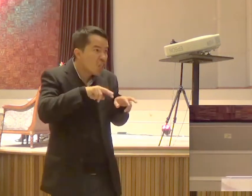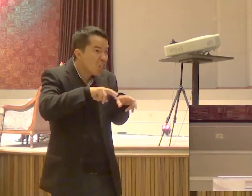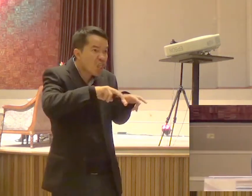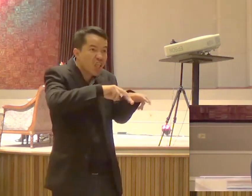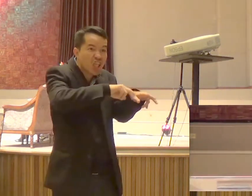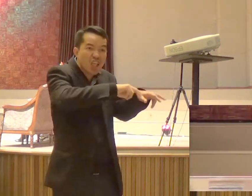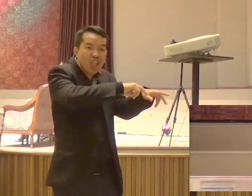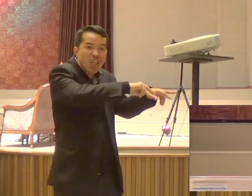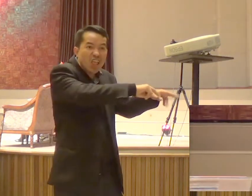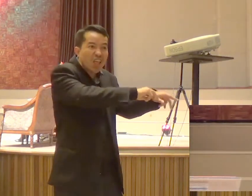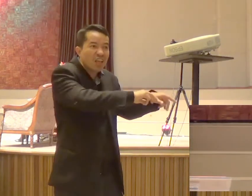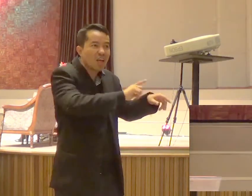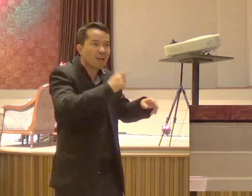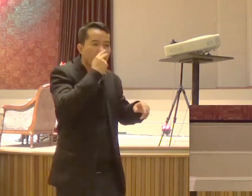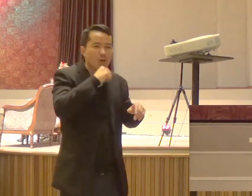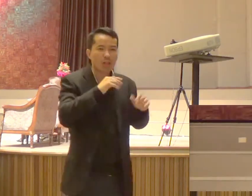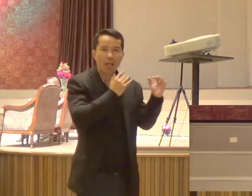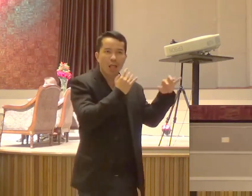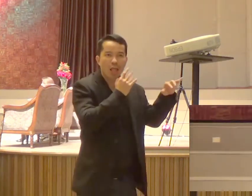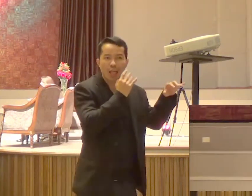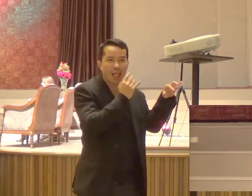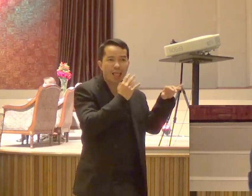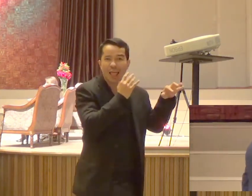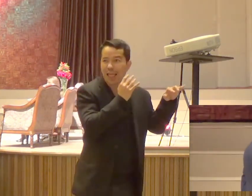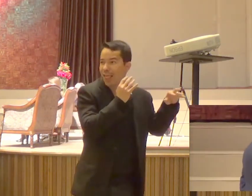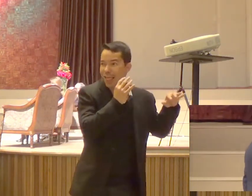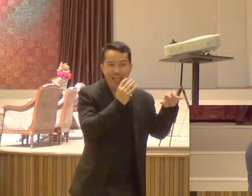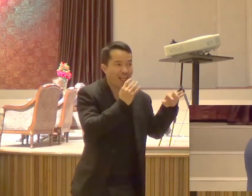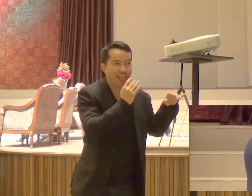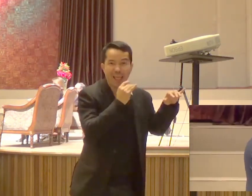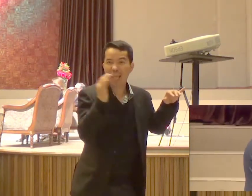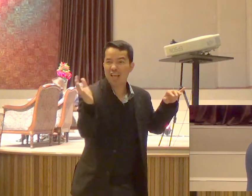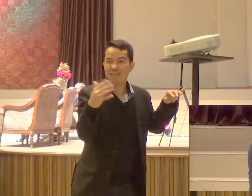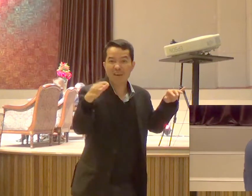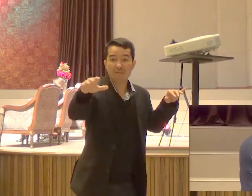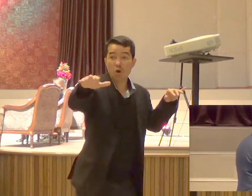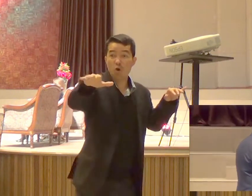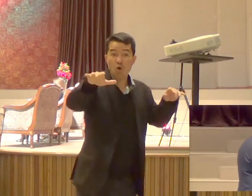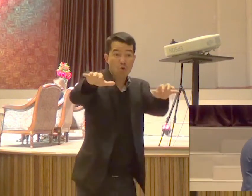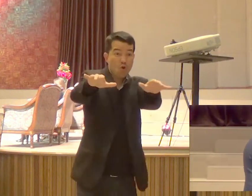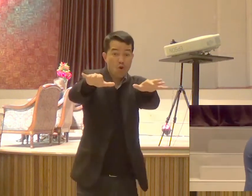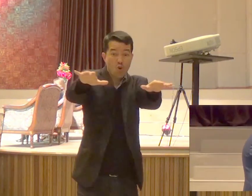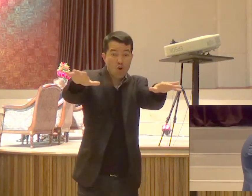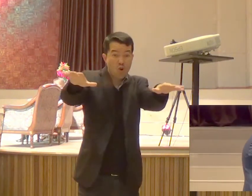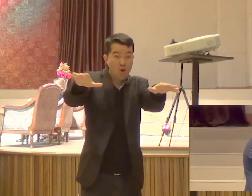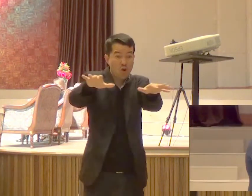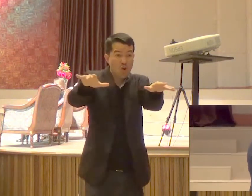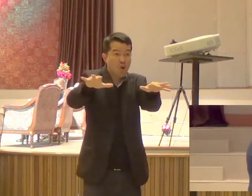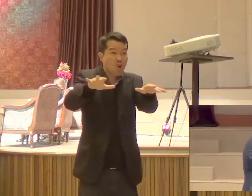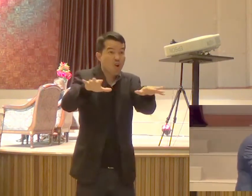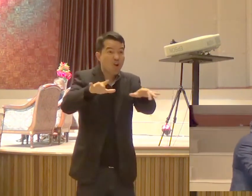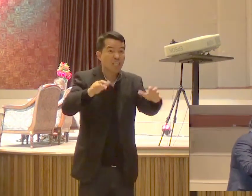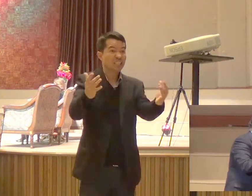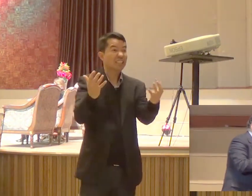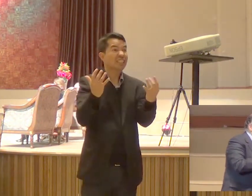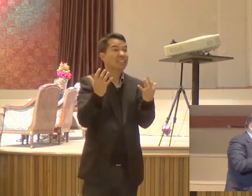Aí eu vou atrás Desse pastor Ele é uma benção Outro uma pessoa Falou assim pra mim Eu acho que eu já contei isso aqui Uma pessoa falou assim pra mim